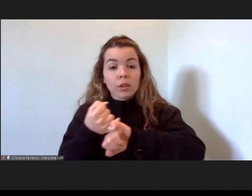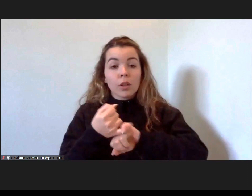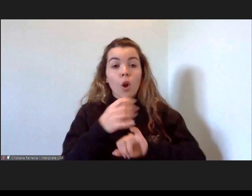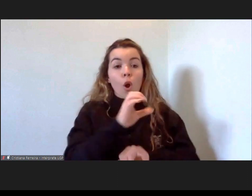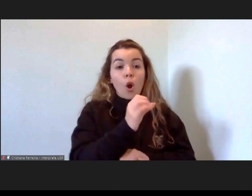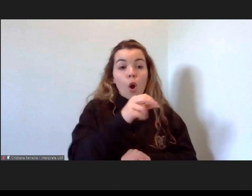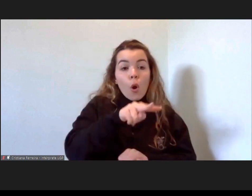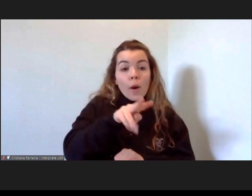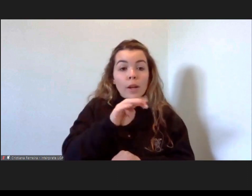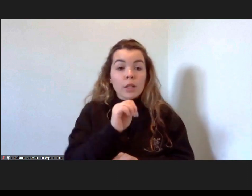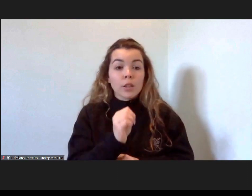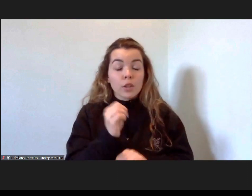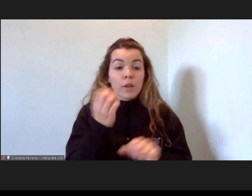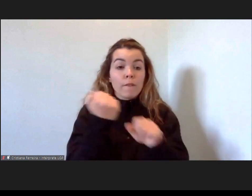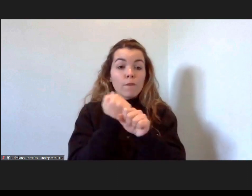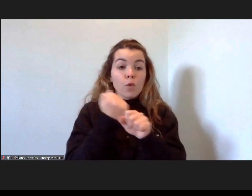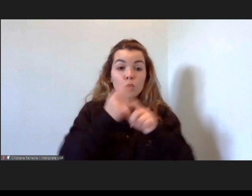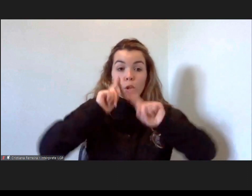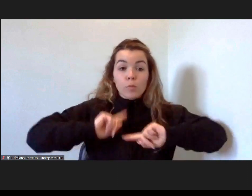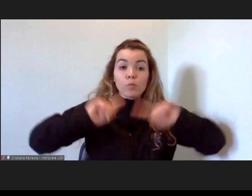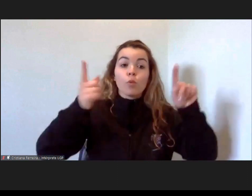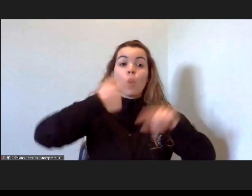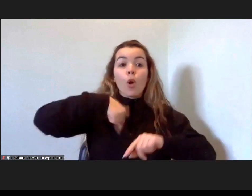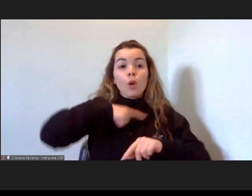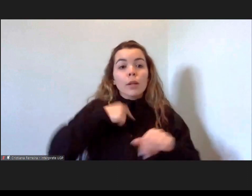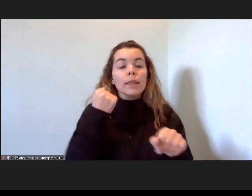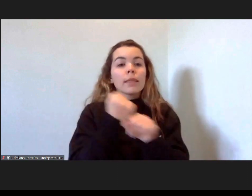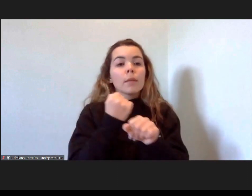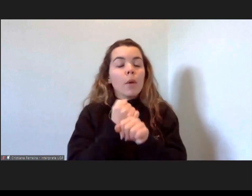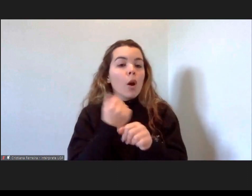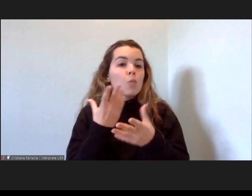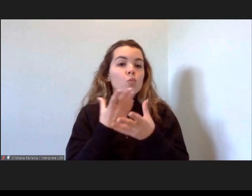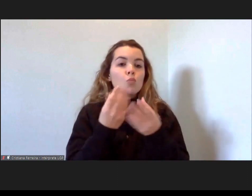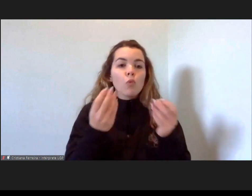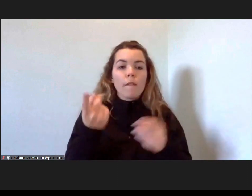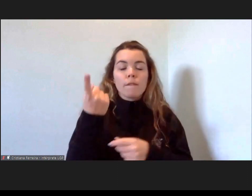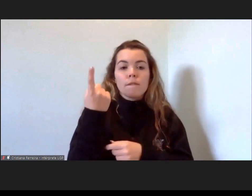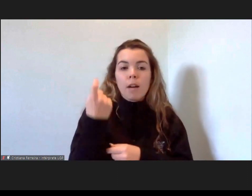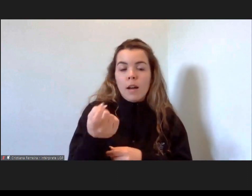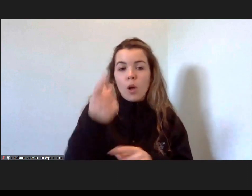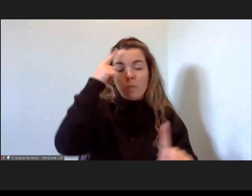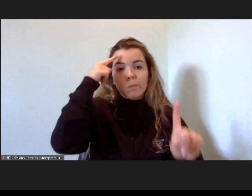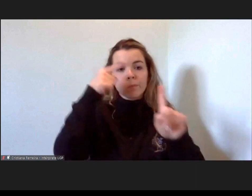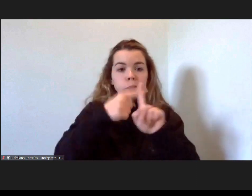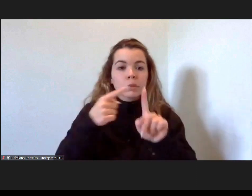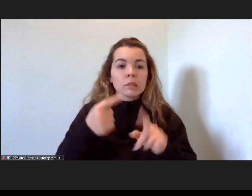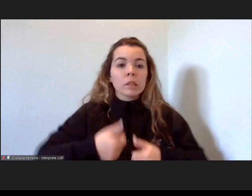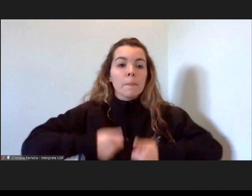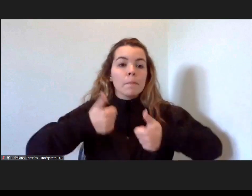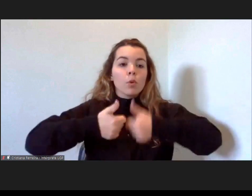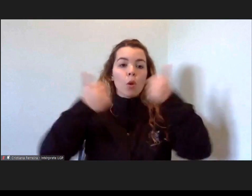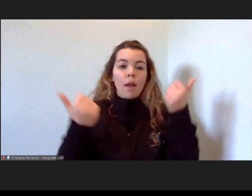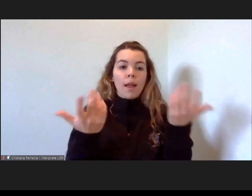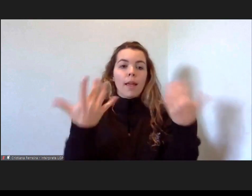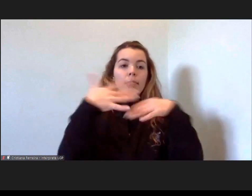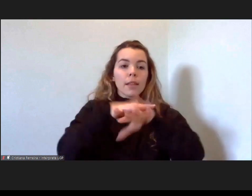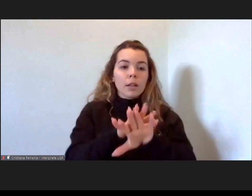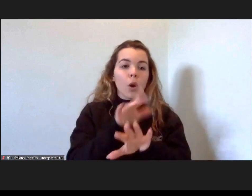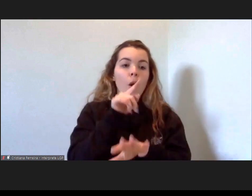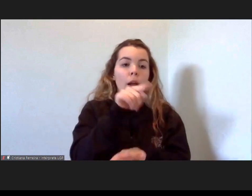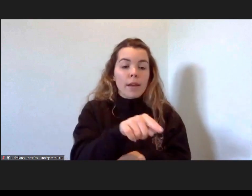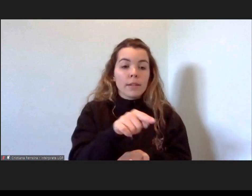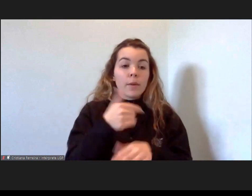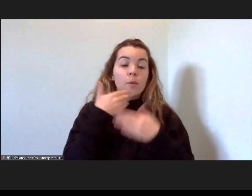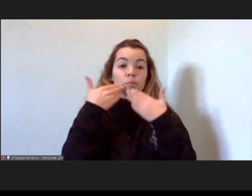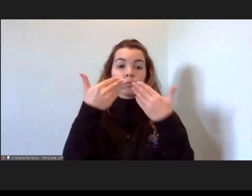função pública temos muito a fazer para conseguir melhorar esta integração. Desde já